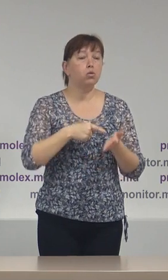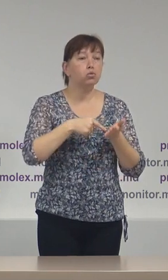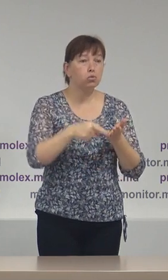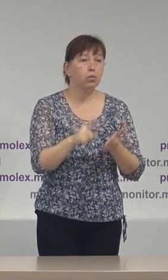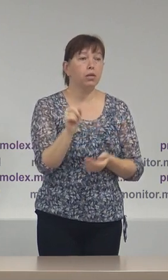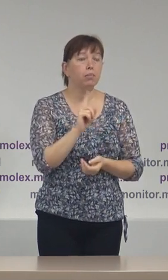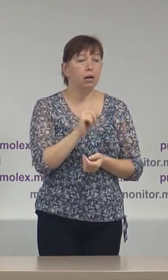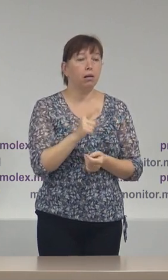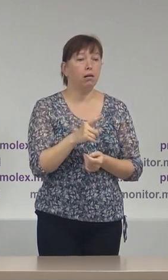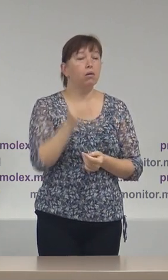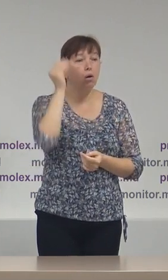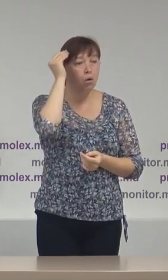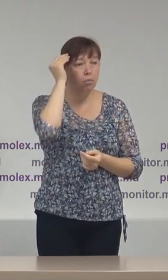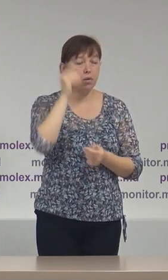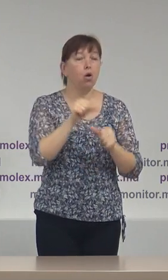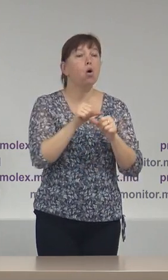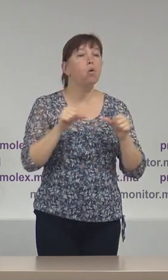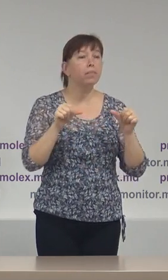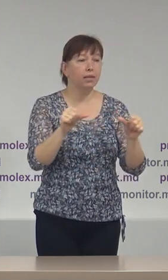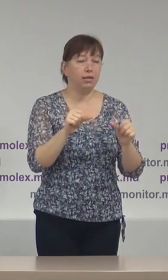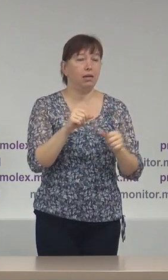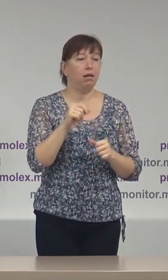că potrivit opinii Comisiei de la Veneție,